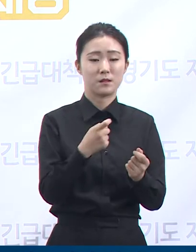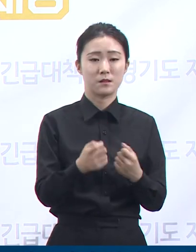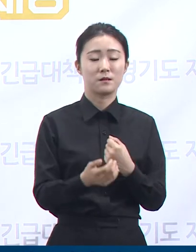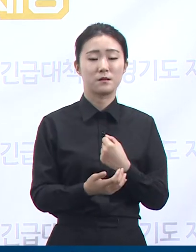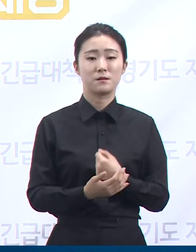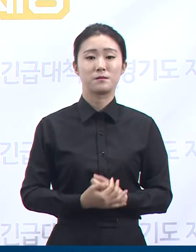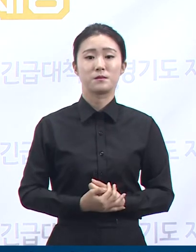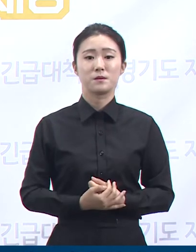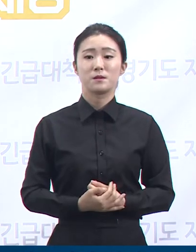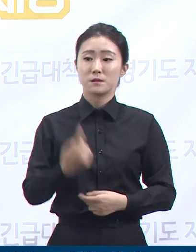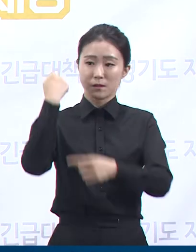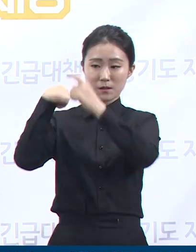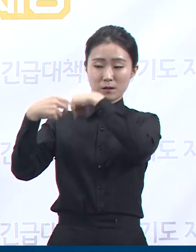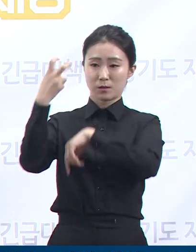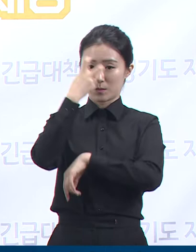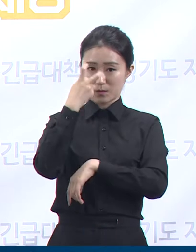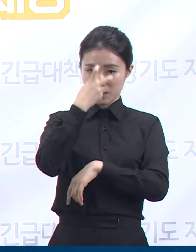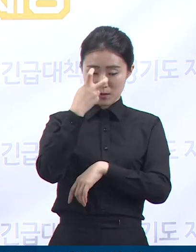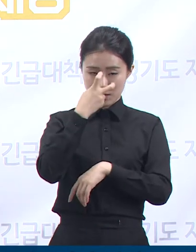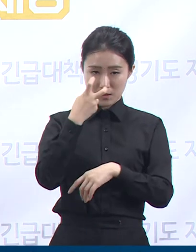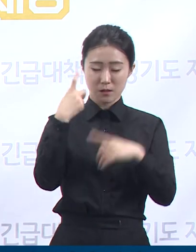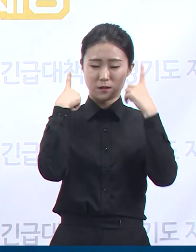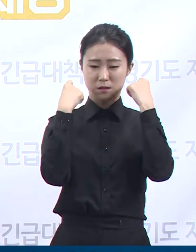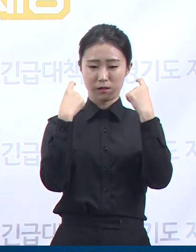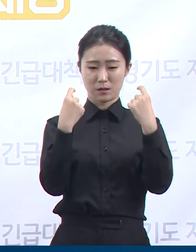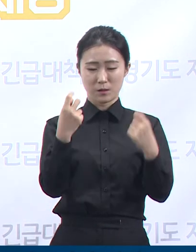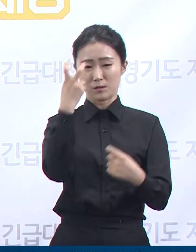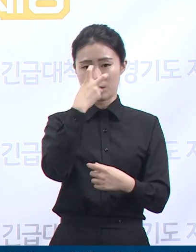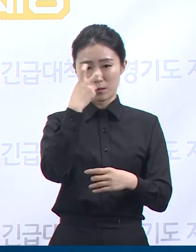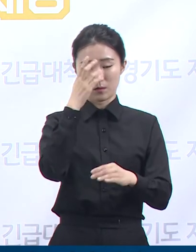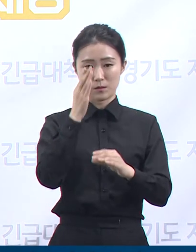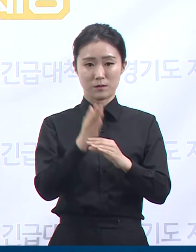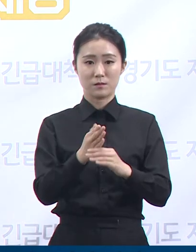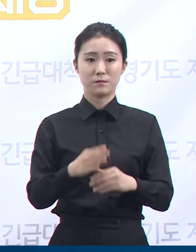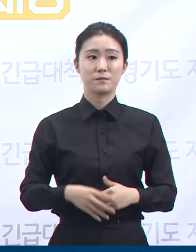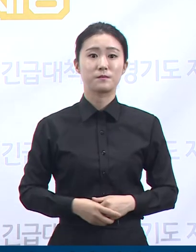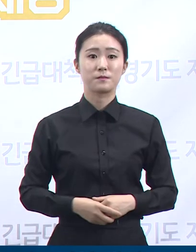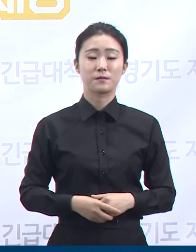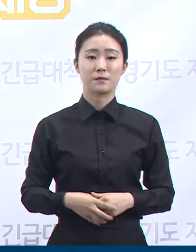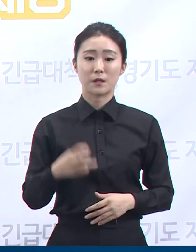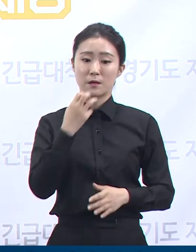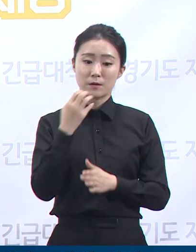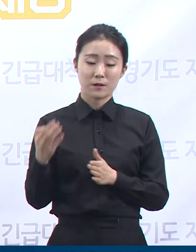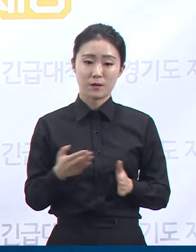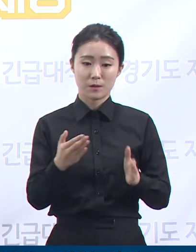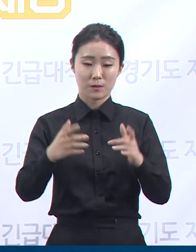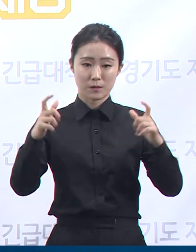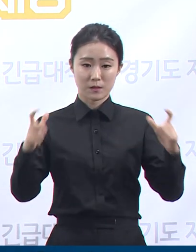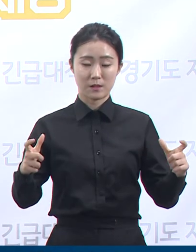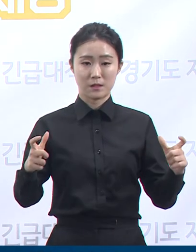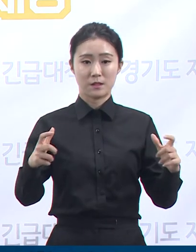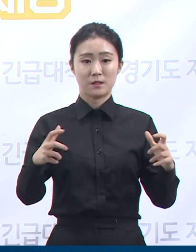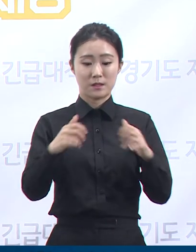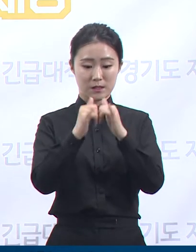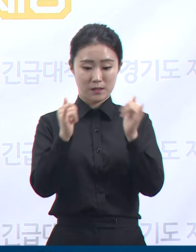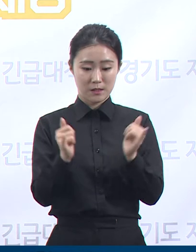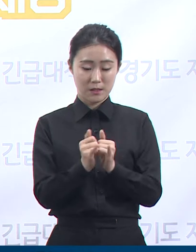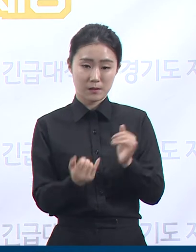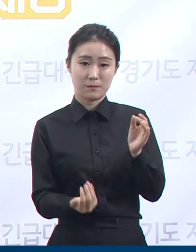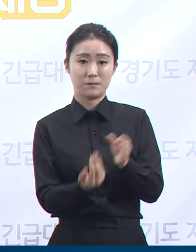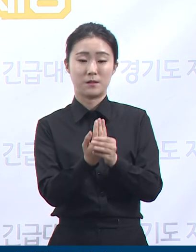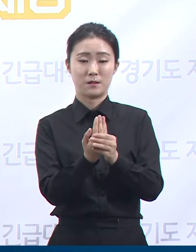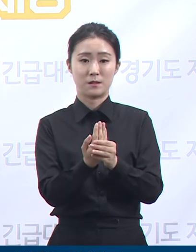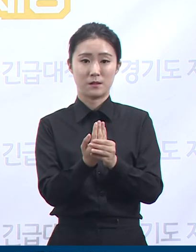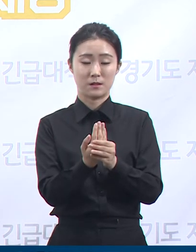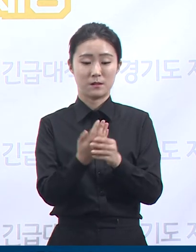심층역학조사를 진행하며 지속 모니터링 중입니다. 도내 지역사회 발생 확진 상황입니다. 금일 경로가